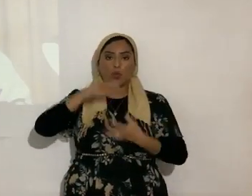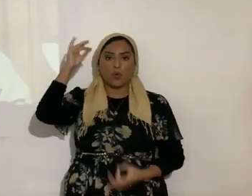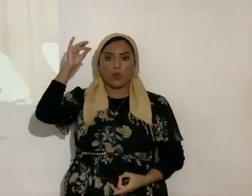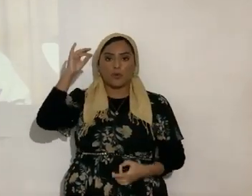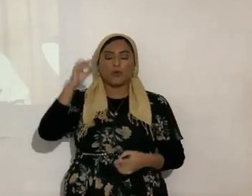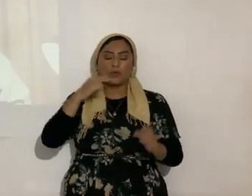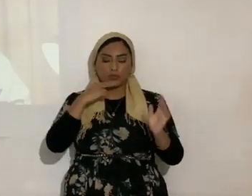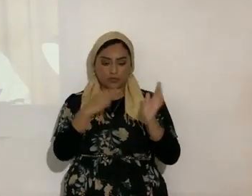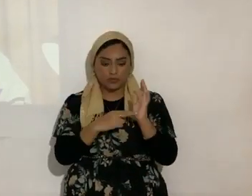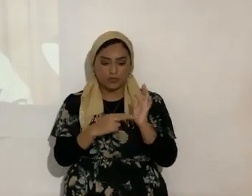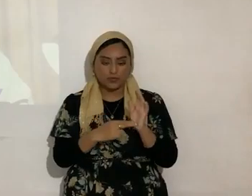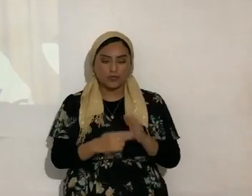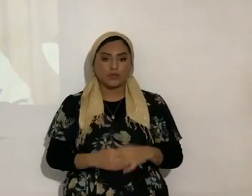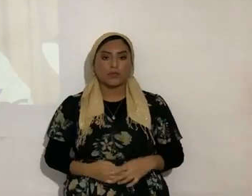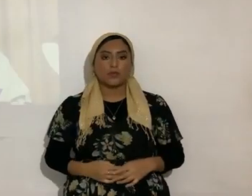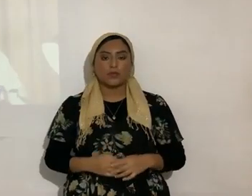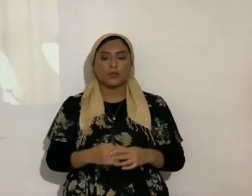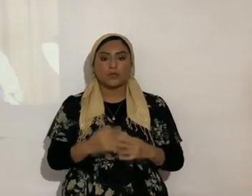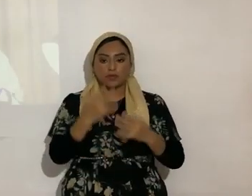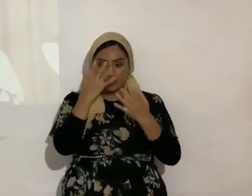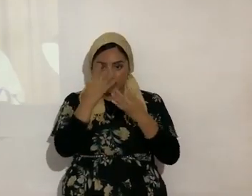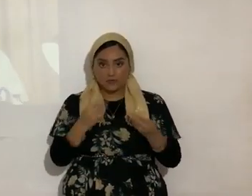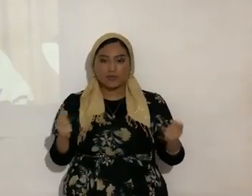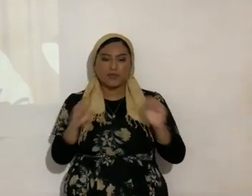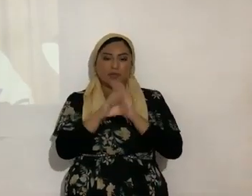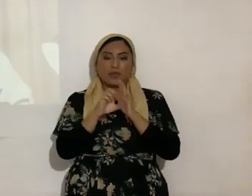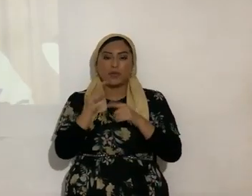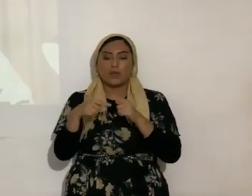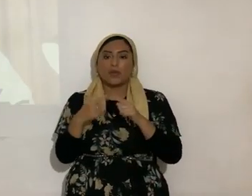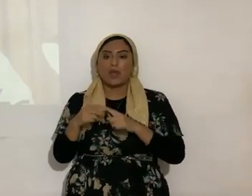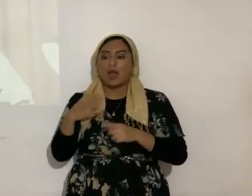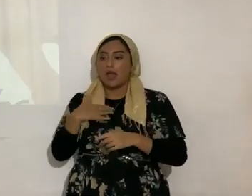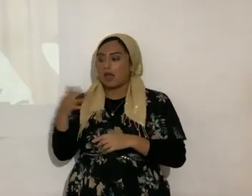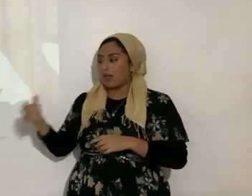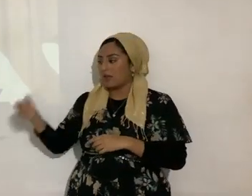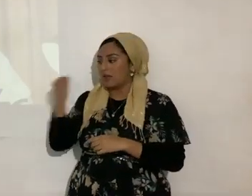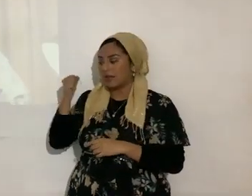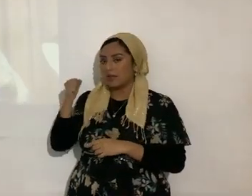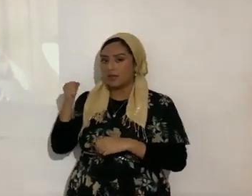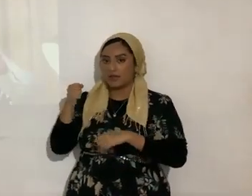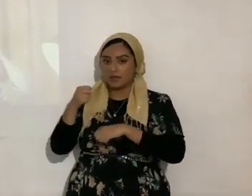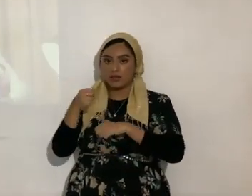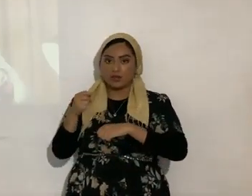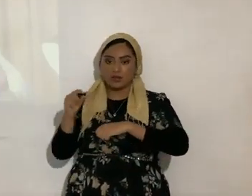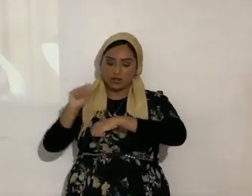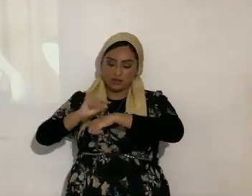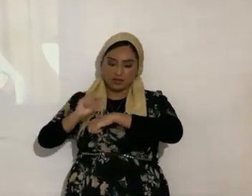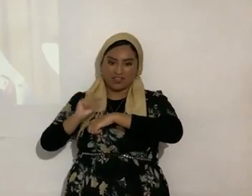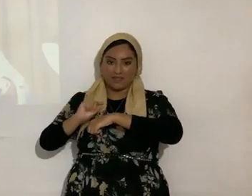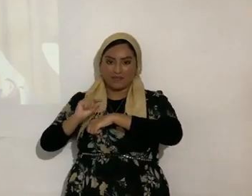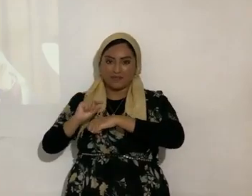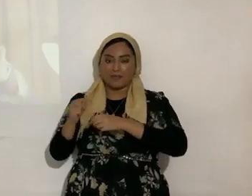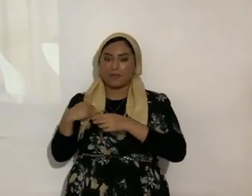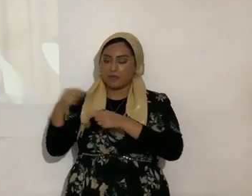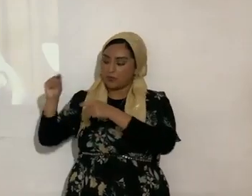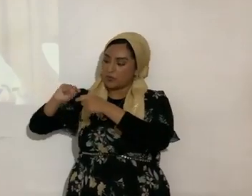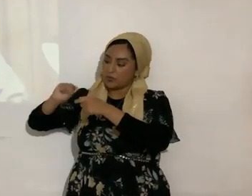anótenlo. La curación es, por ejemplo, cuando yo tomo una gasa, lo he explicado varias veces, le pongo isodine, perdón, yodo,